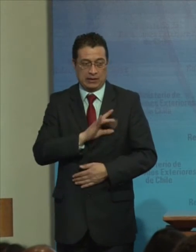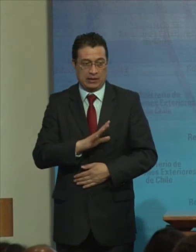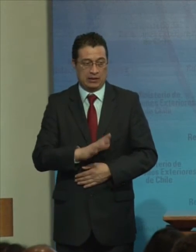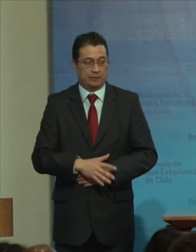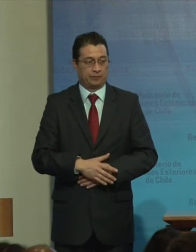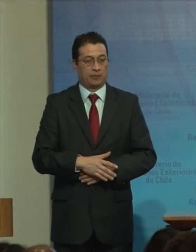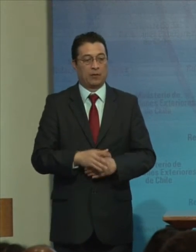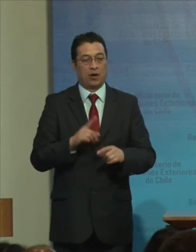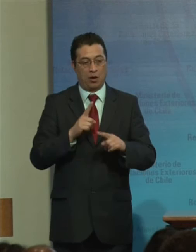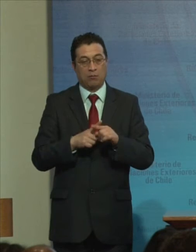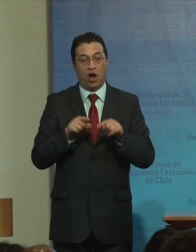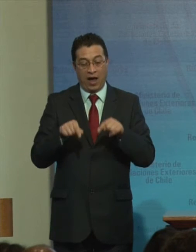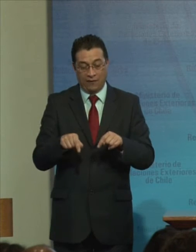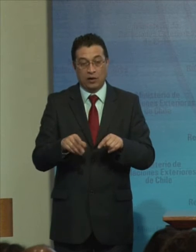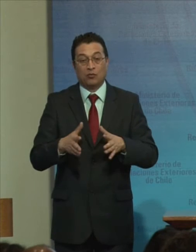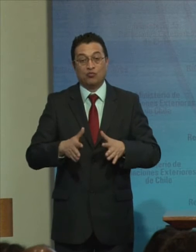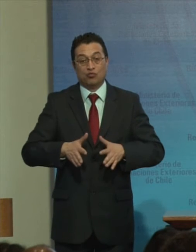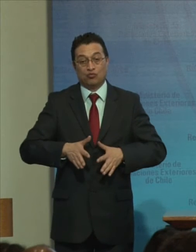Por haber parido